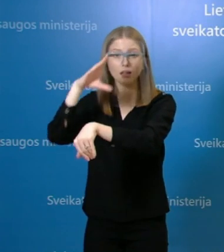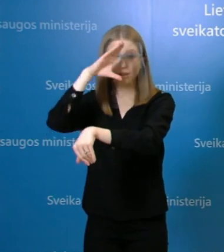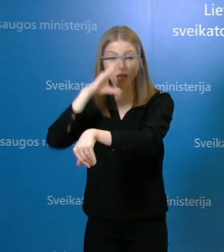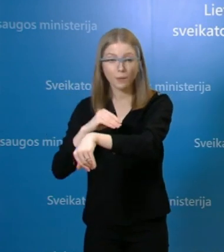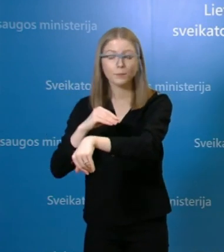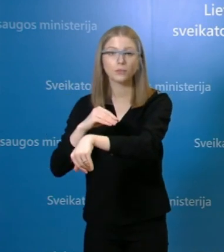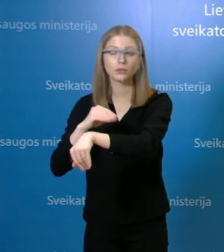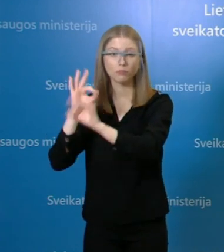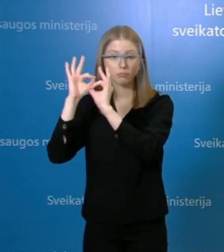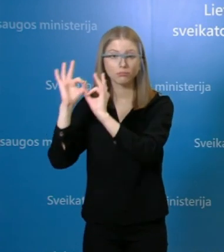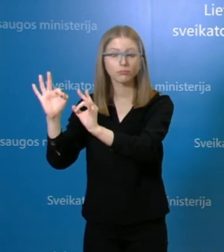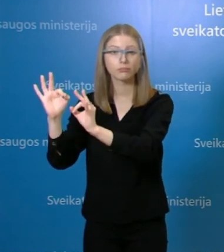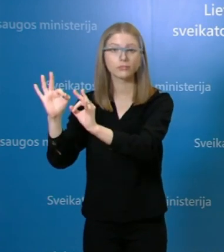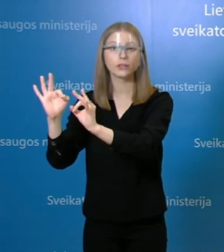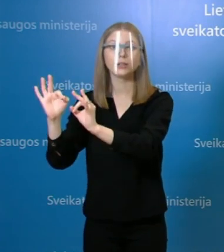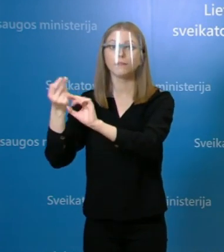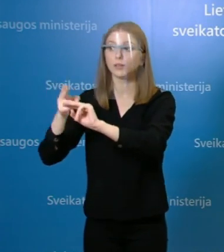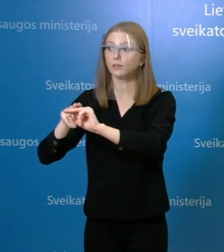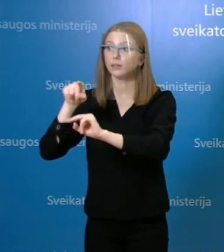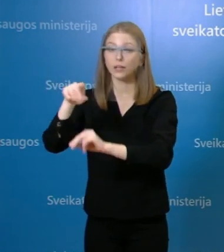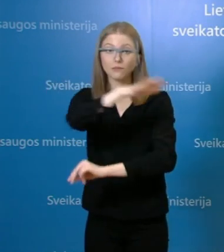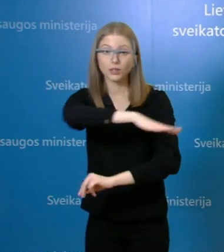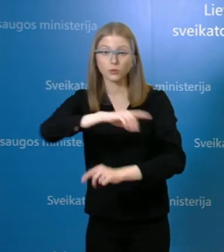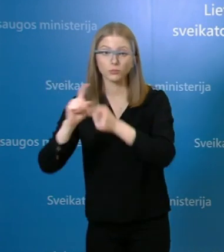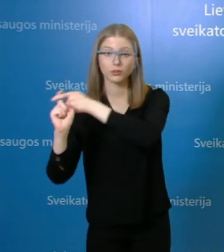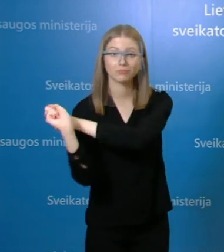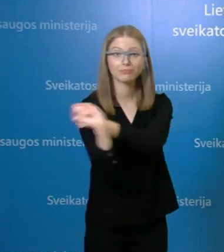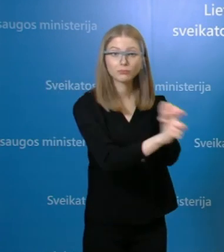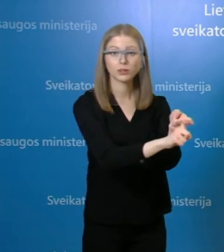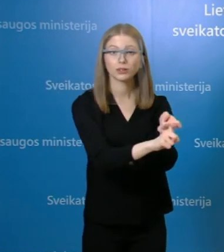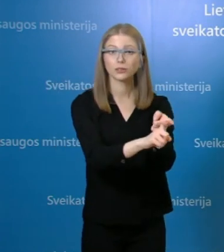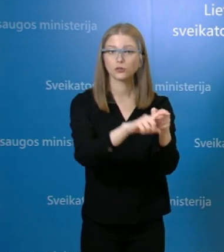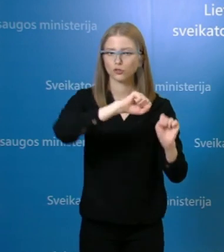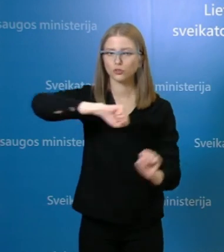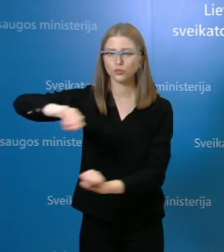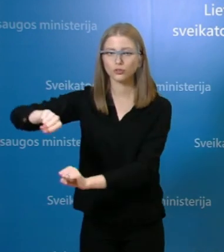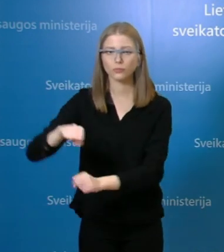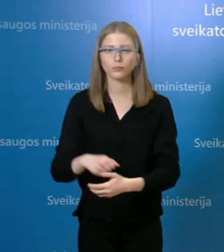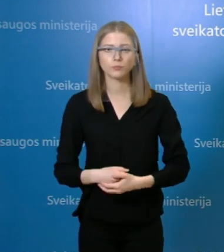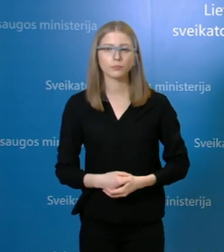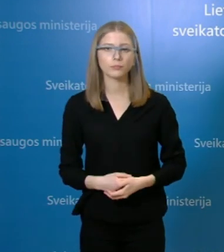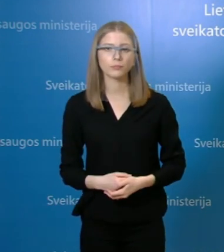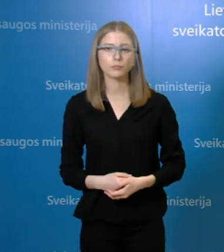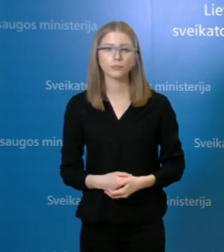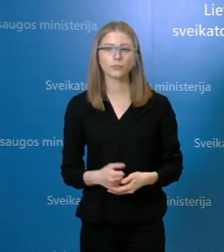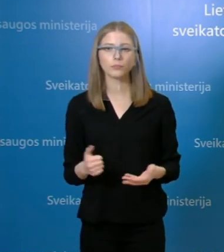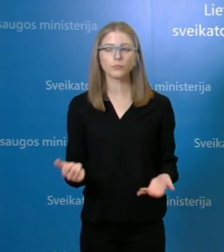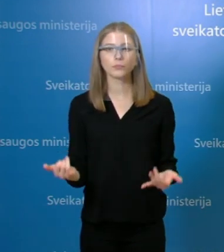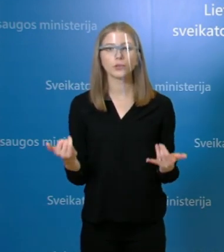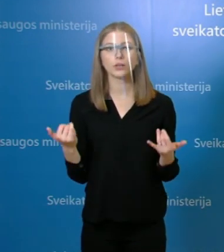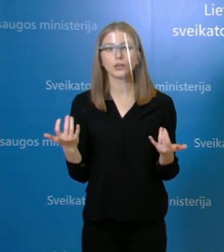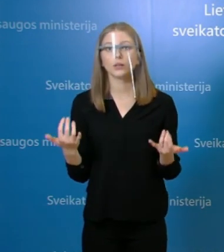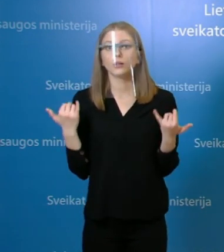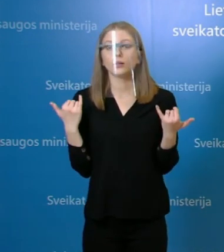šie esmenis neišplatino už krato visuomenėje. Tai kol yra taip ir vis dėl to atveju lokalizuoti